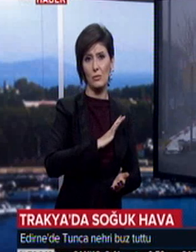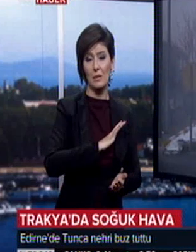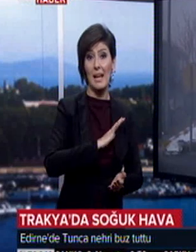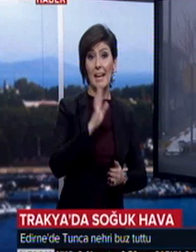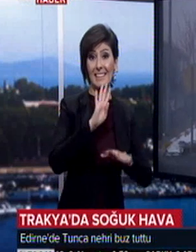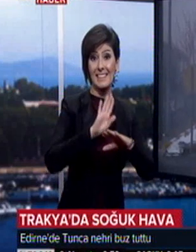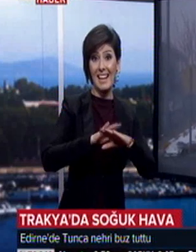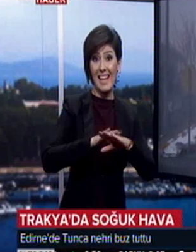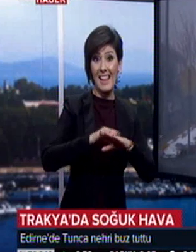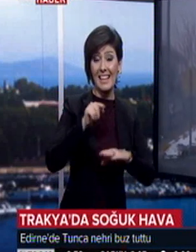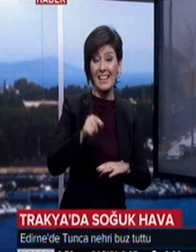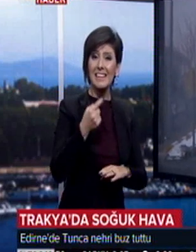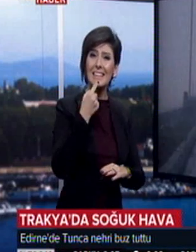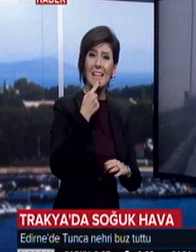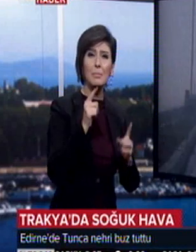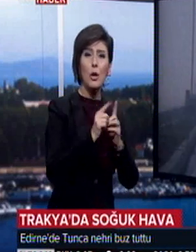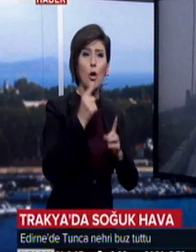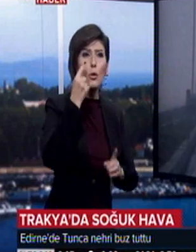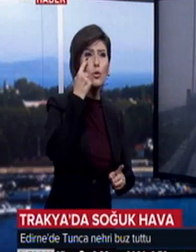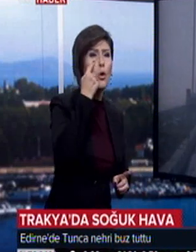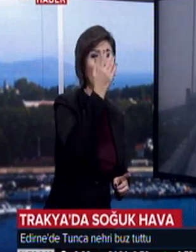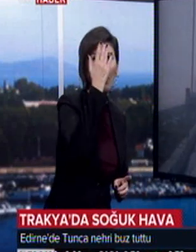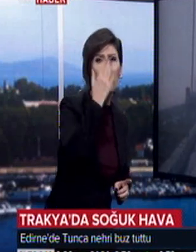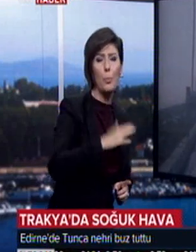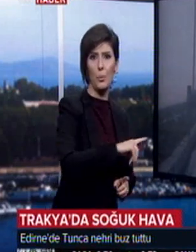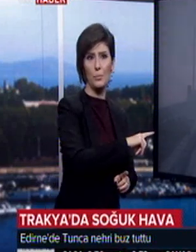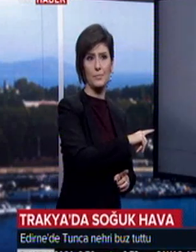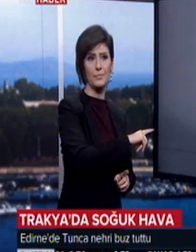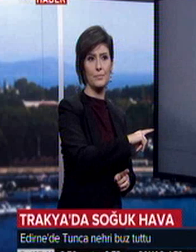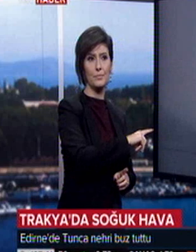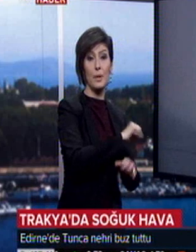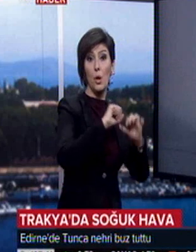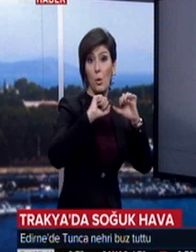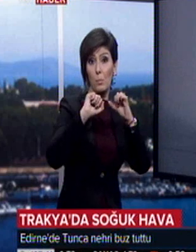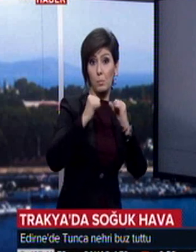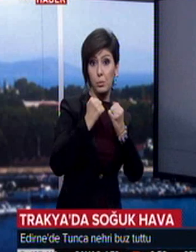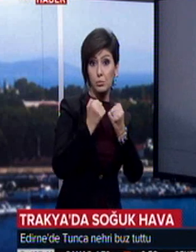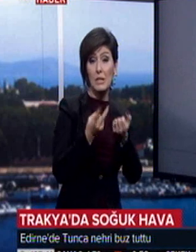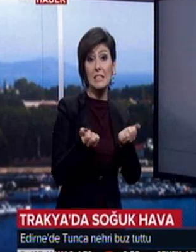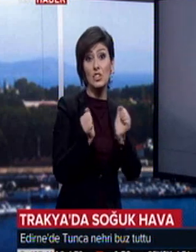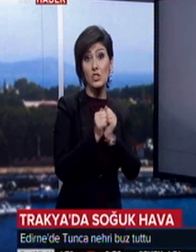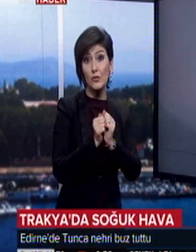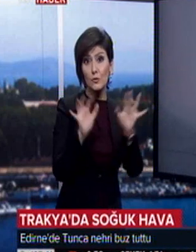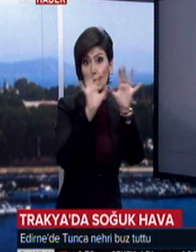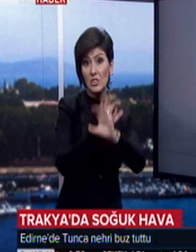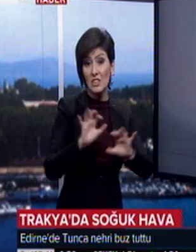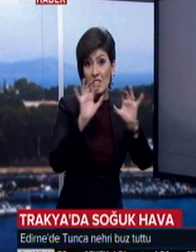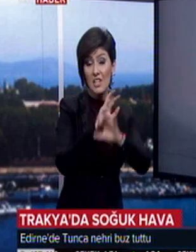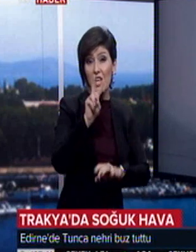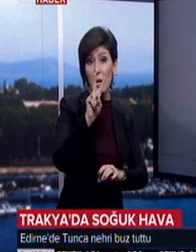Kırklar elinde ise deyim yerinde ise göz gözü görmüyor. Buzlanma ve yoğun sisle birlikte 25 metreye kadar